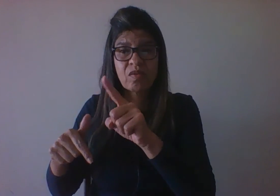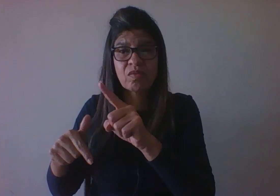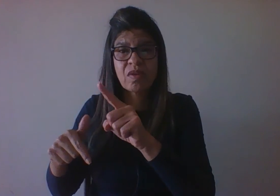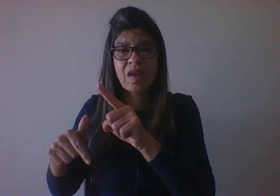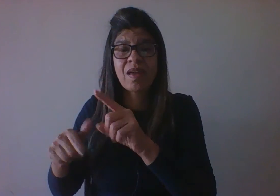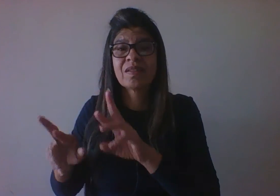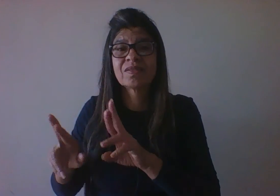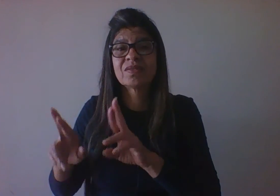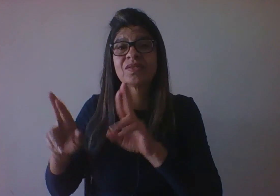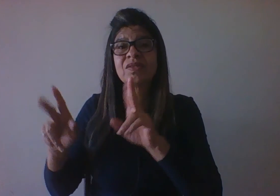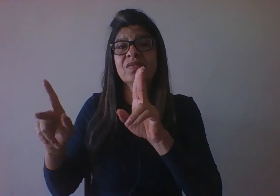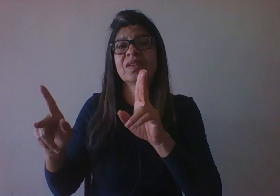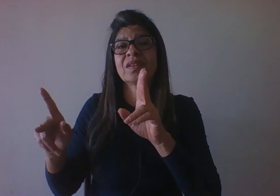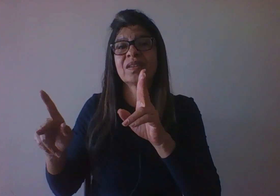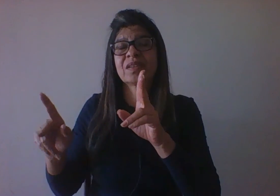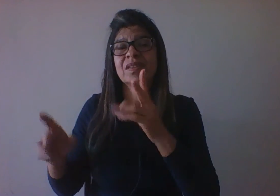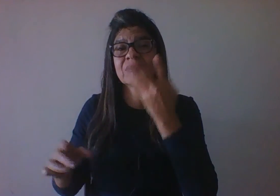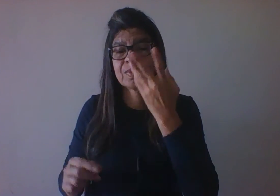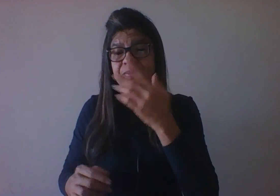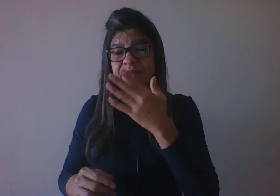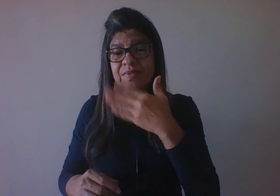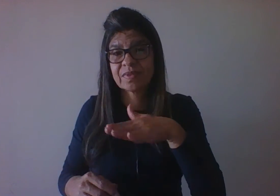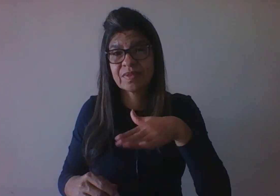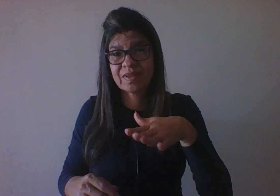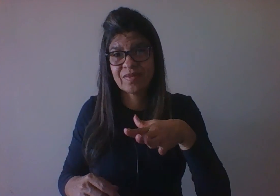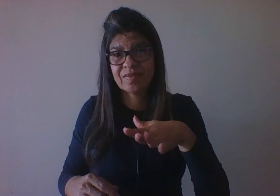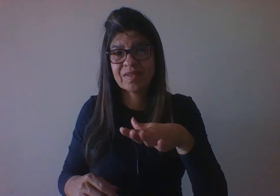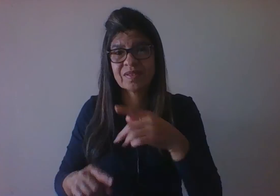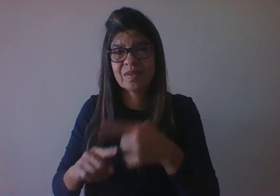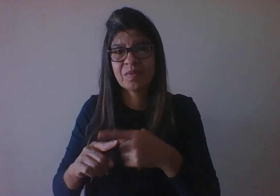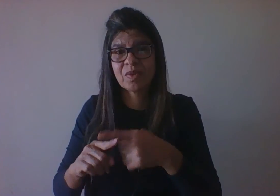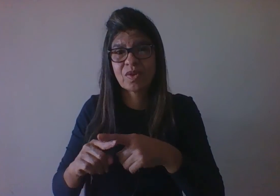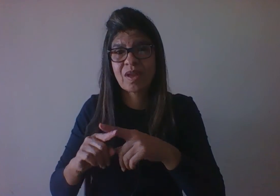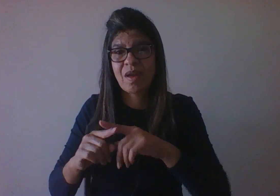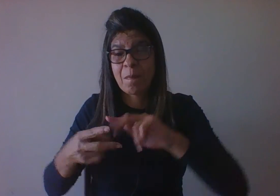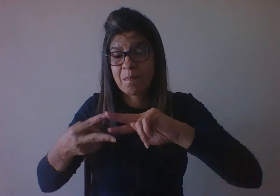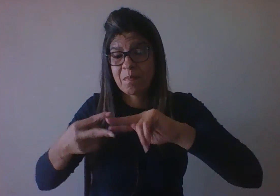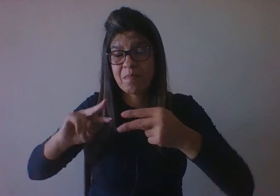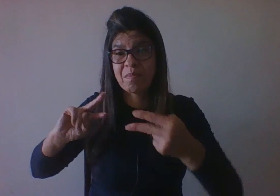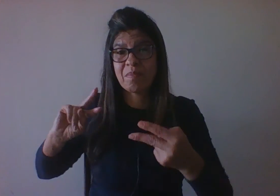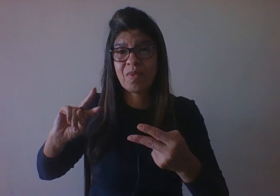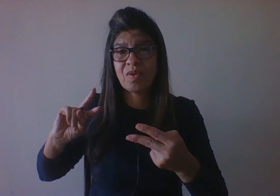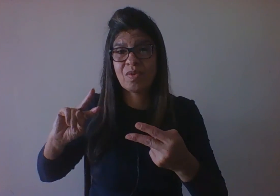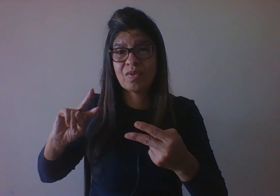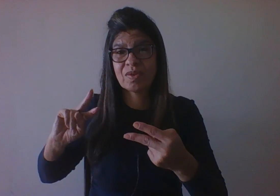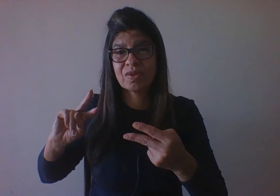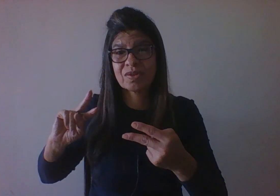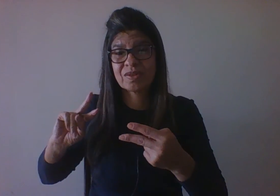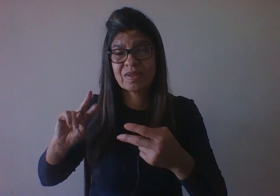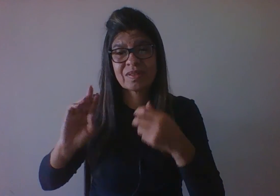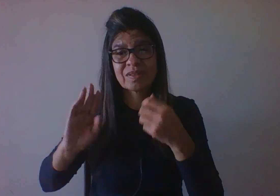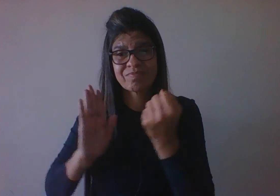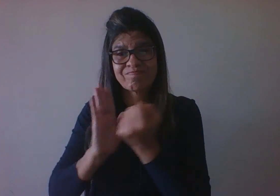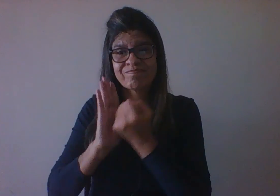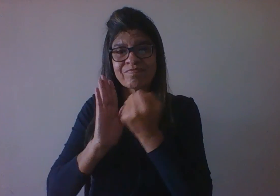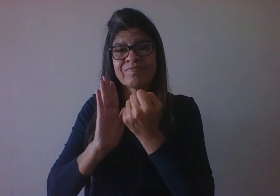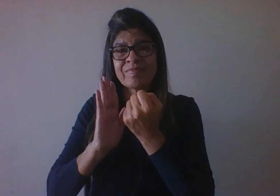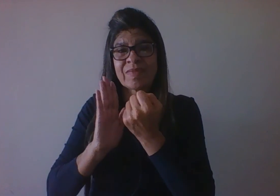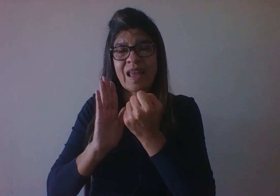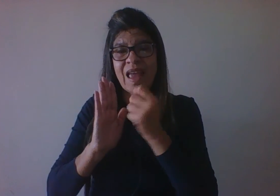infância, cuja marca biológica é muito significativa para o processo maturacional. Então,